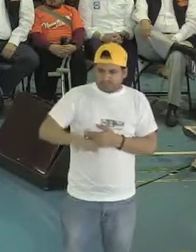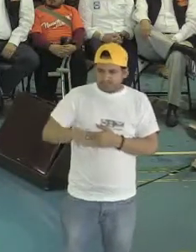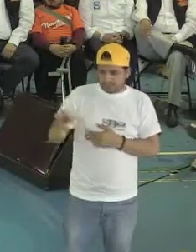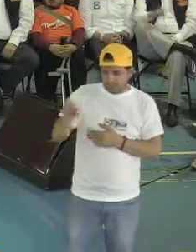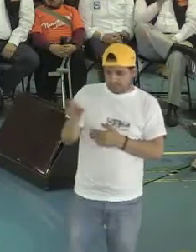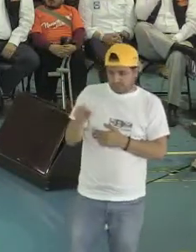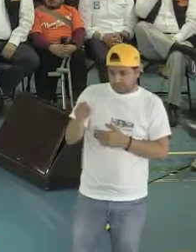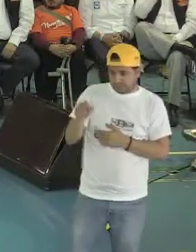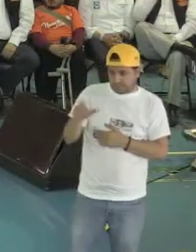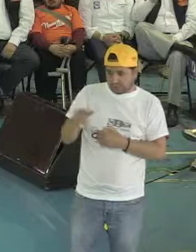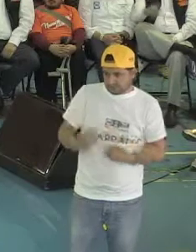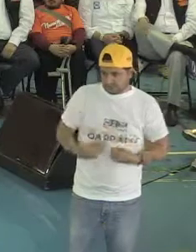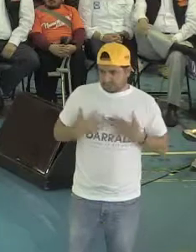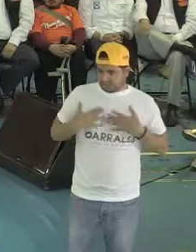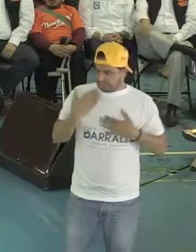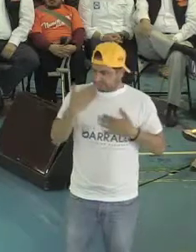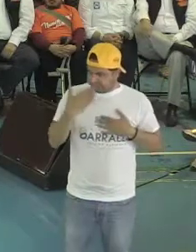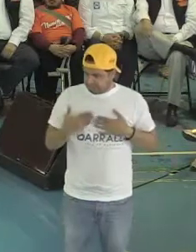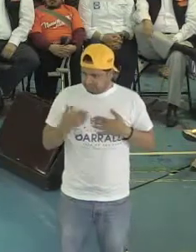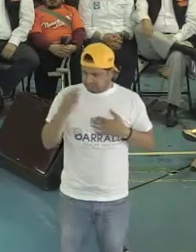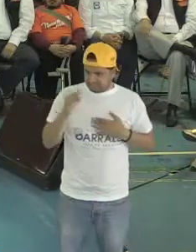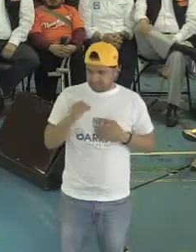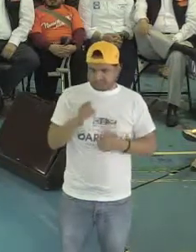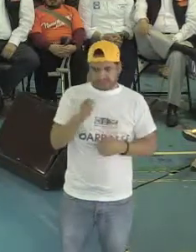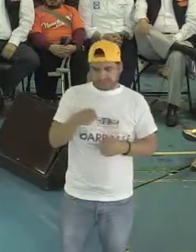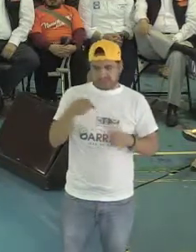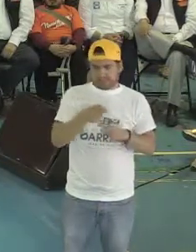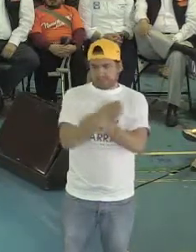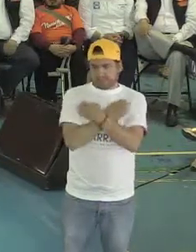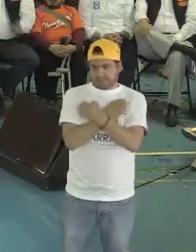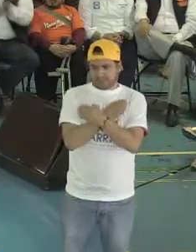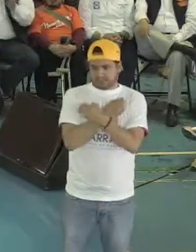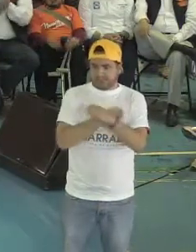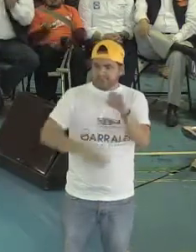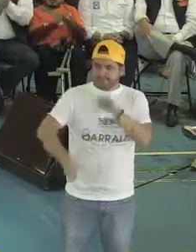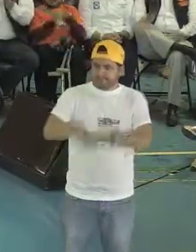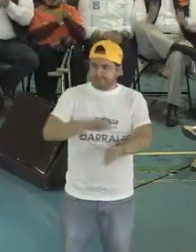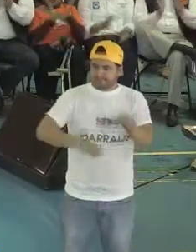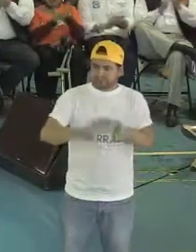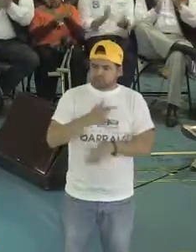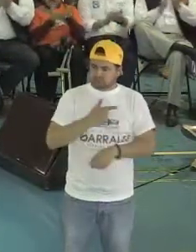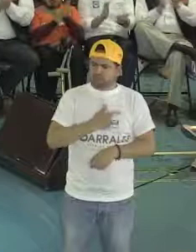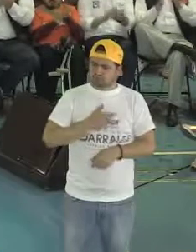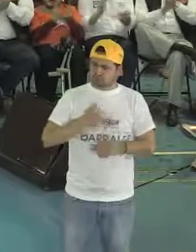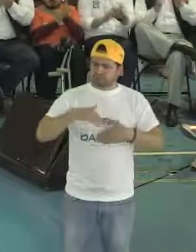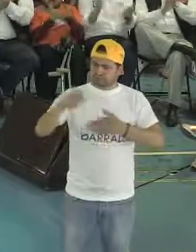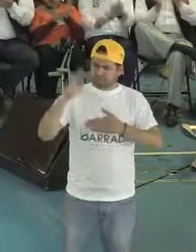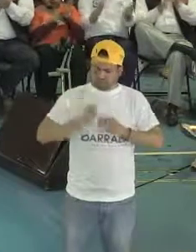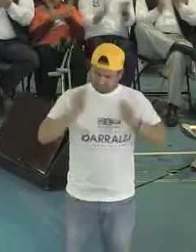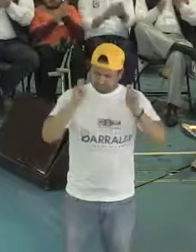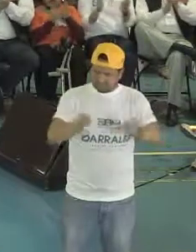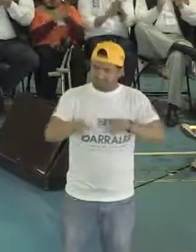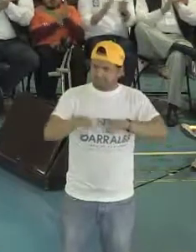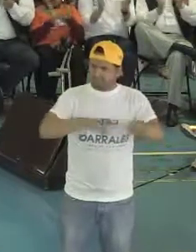con dignidad. Educación y empleo. Ese es mi compromiso y eso es lo que yo vengo a plantear al día de hoy con